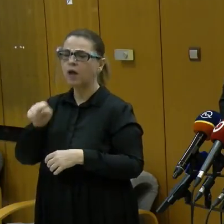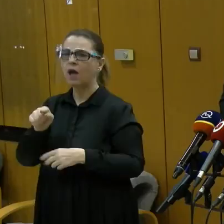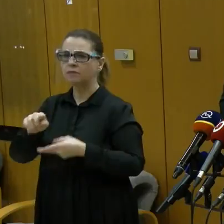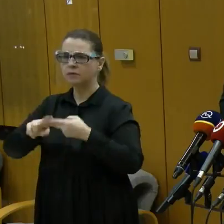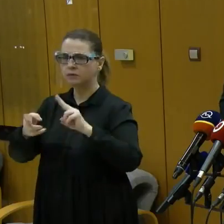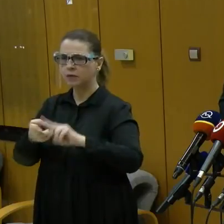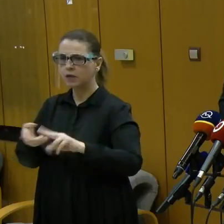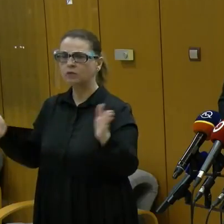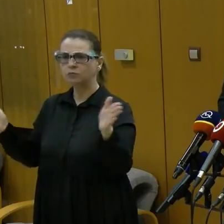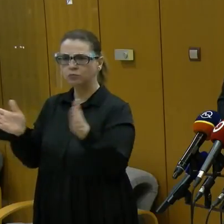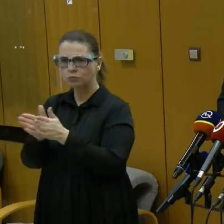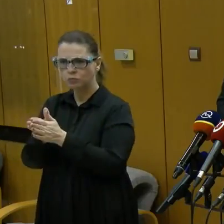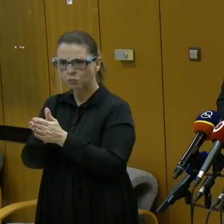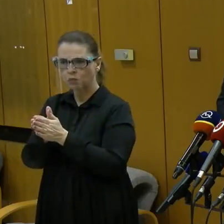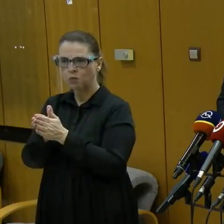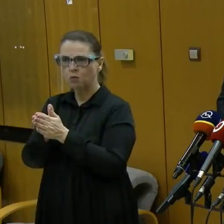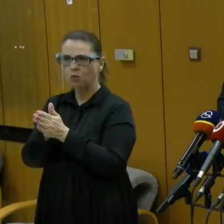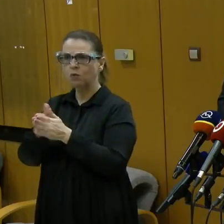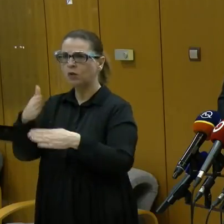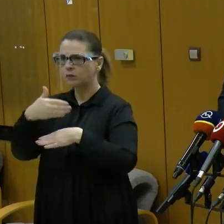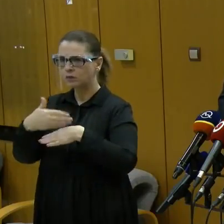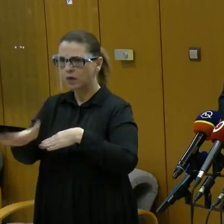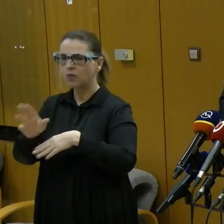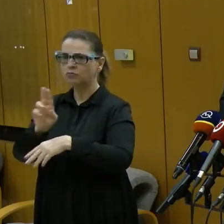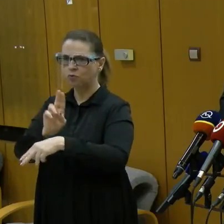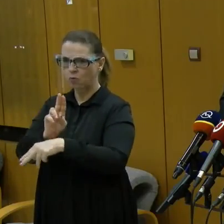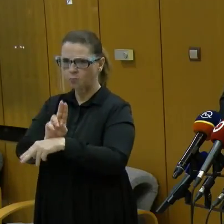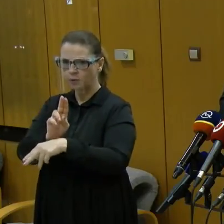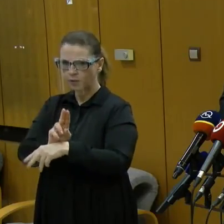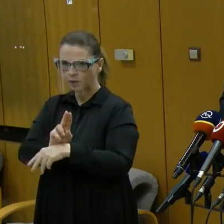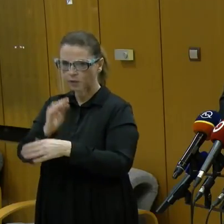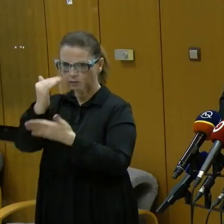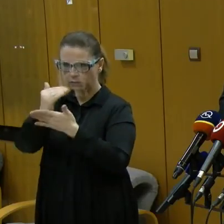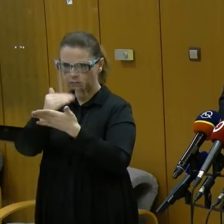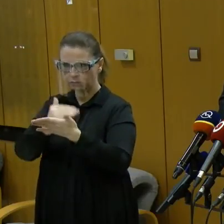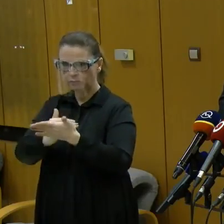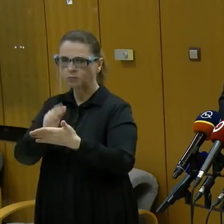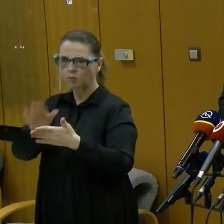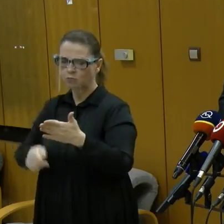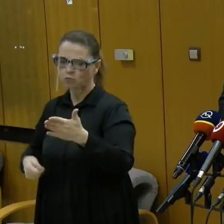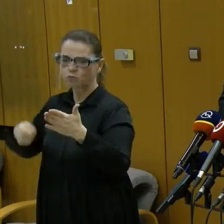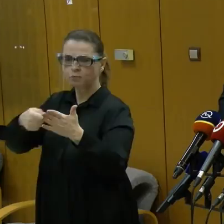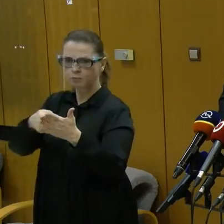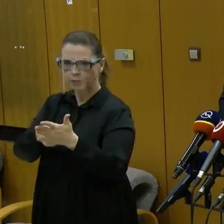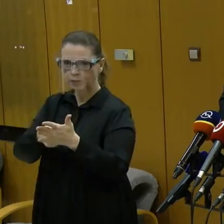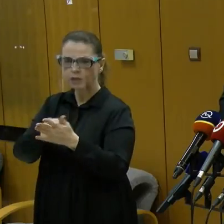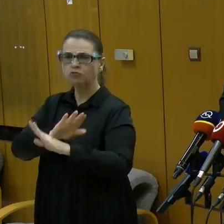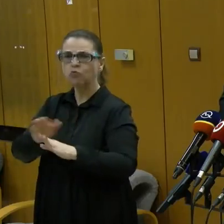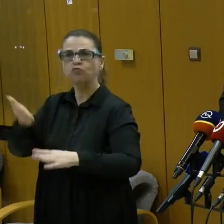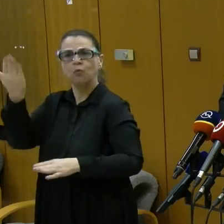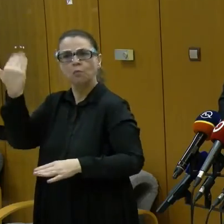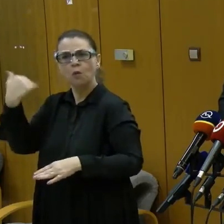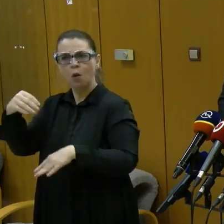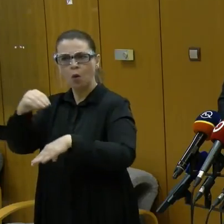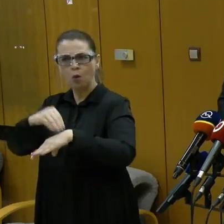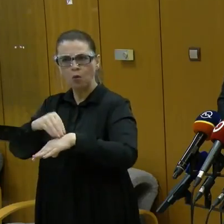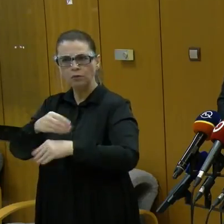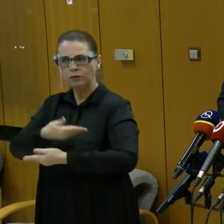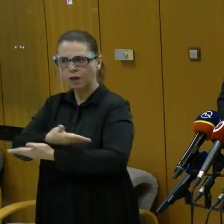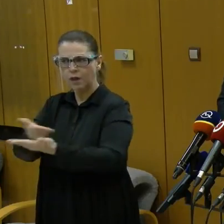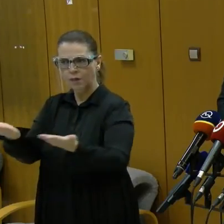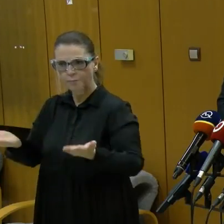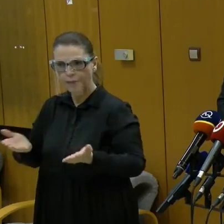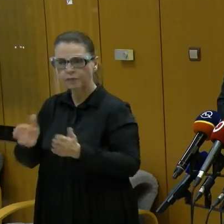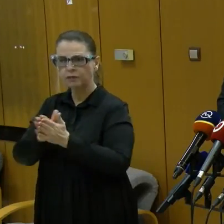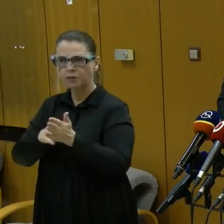spolu aj s ďalšími opatreniami, ktoré budú pridané k tým, ktoré už boli oznámené verejnosti a